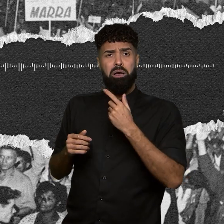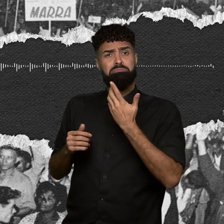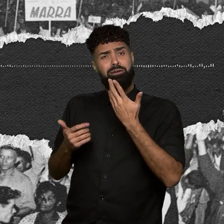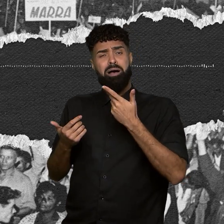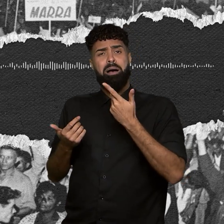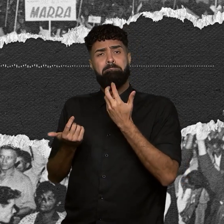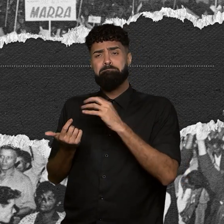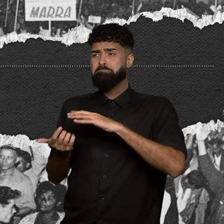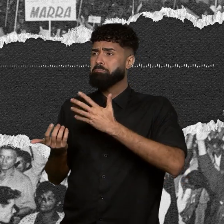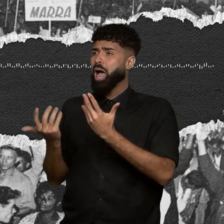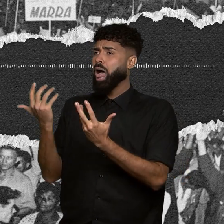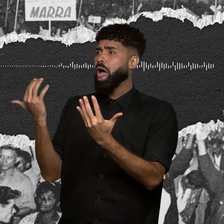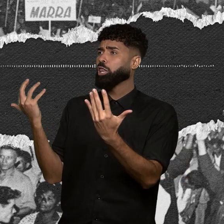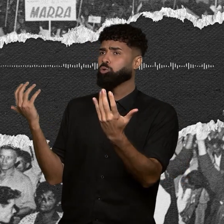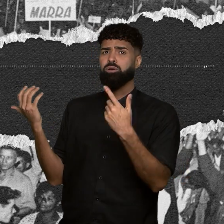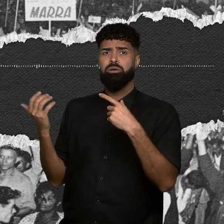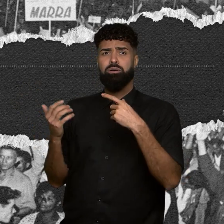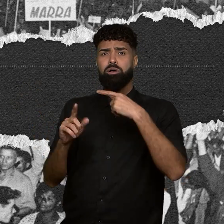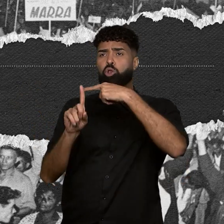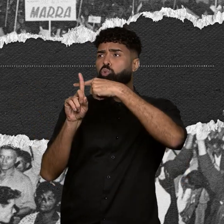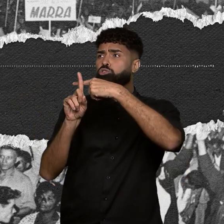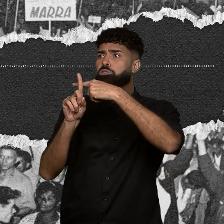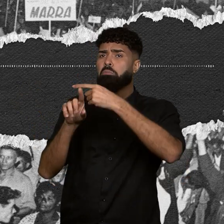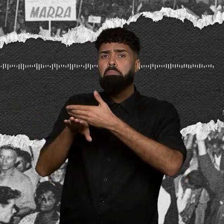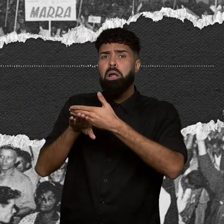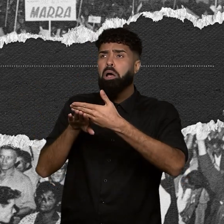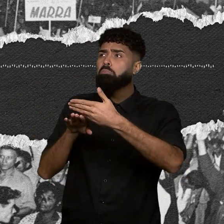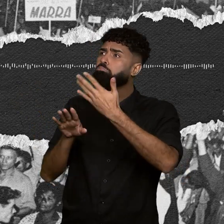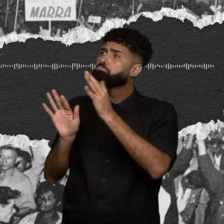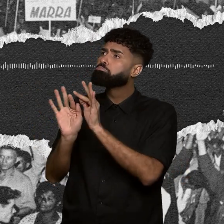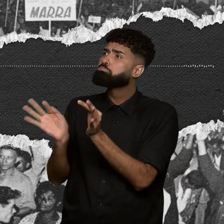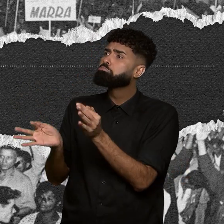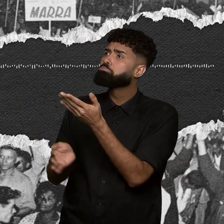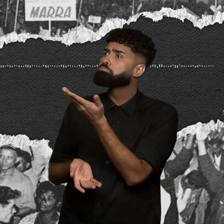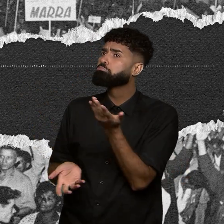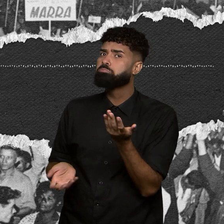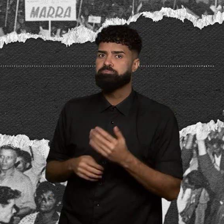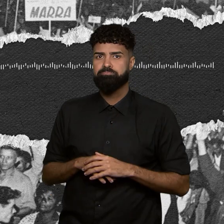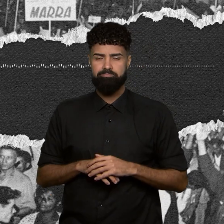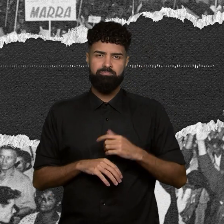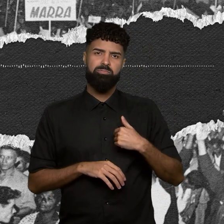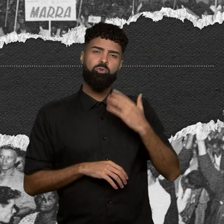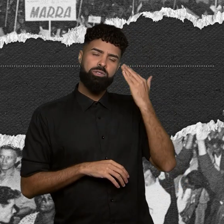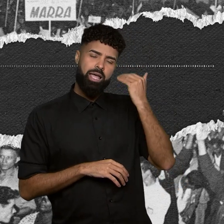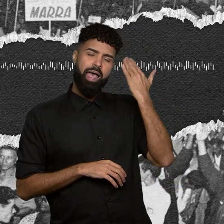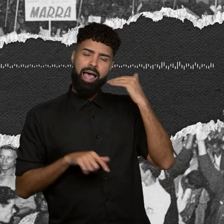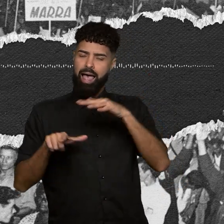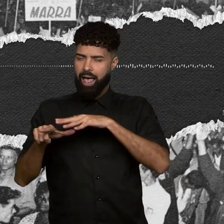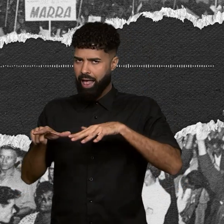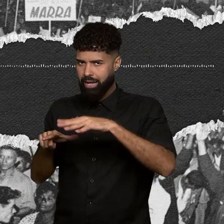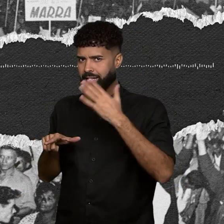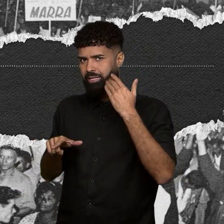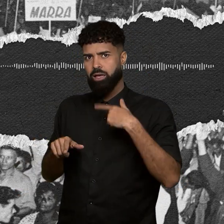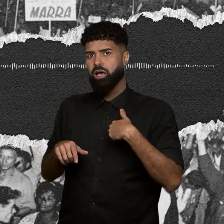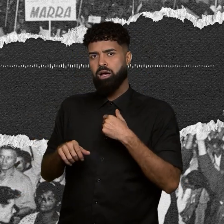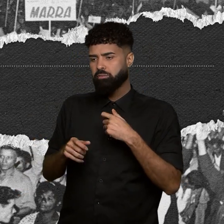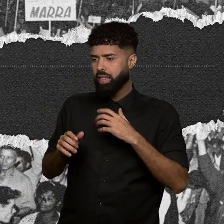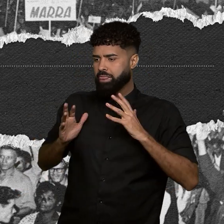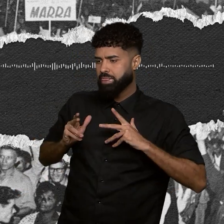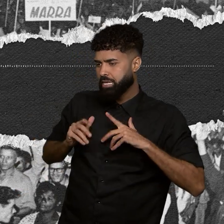caiada de branco em uma espécie de altar. A gente sabe que a área ficou um tempo sem a manutenção adequada, mas